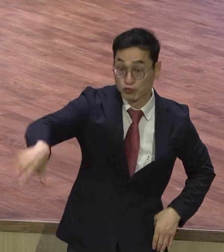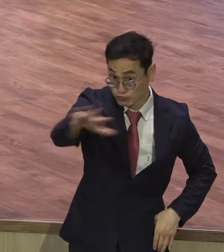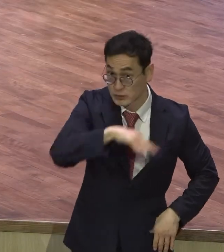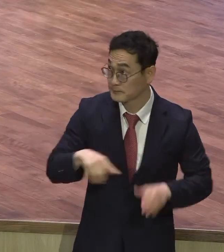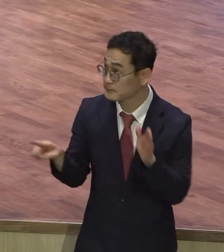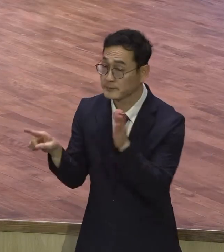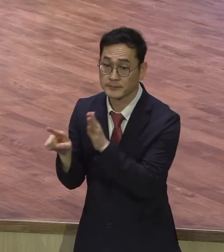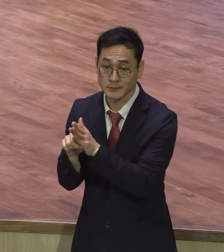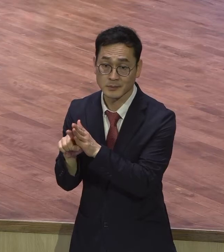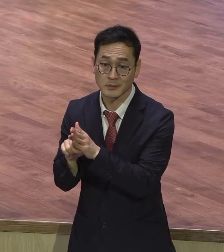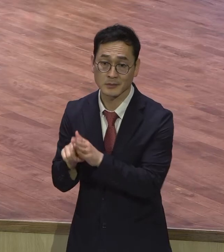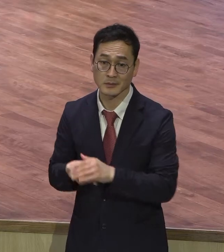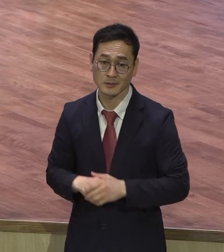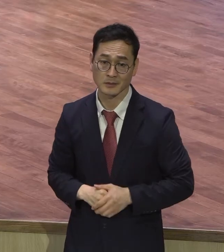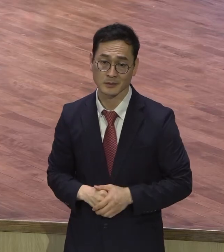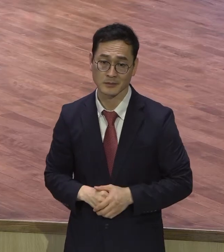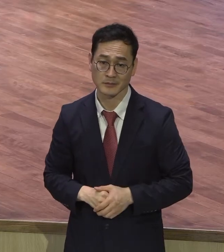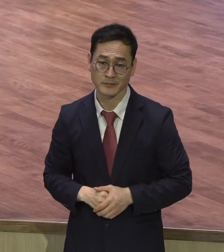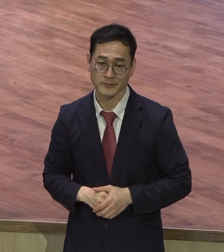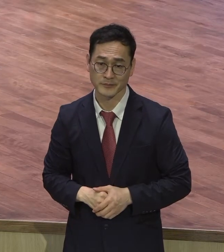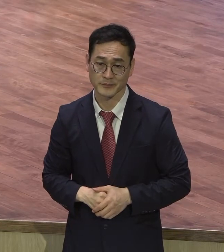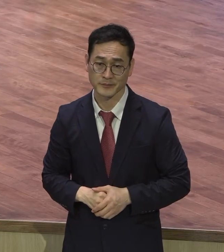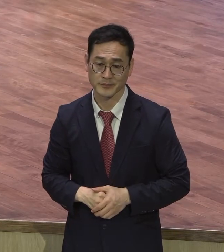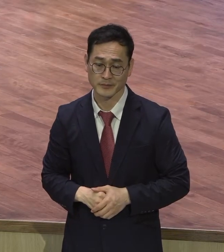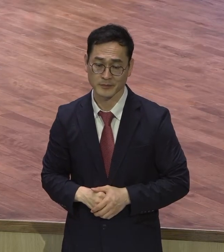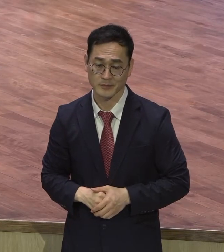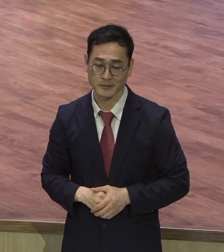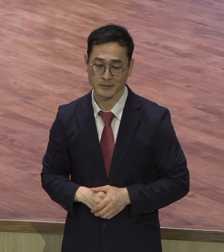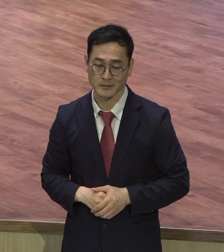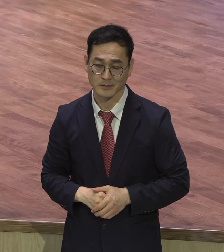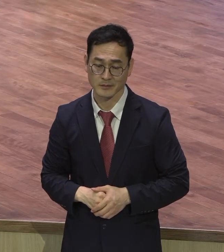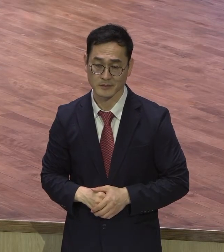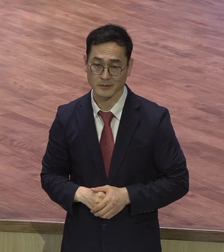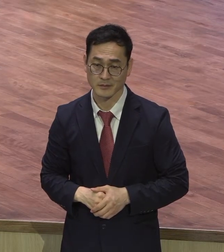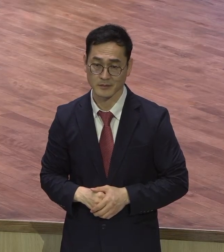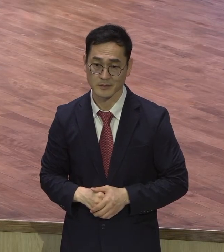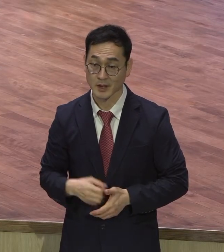성경을 걸었다 치고 삶 속에서 이걸 삶 속에 적용 안 하면 신앙생활 아니에요.